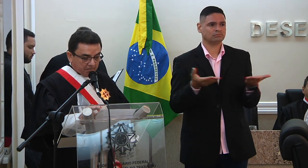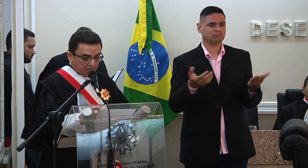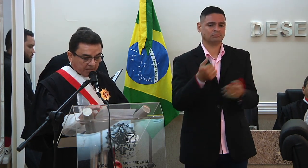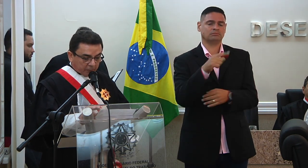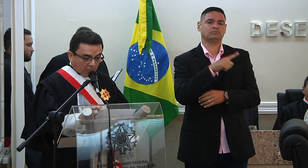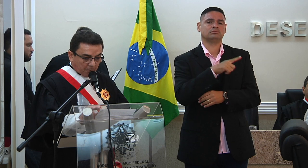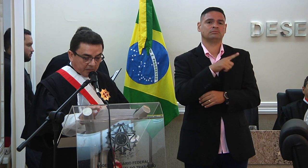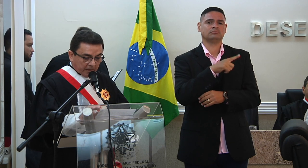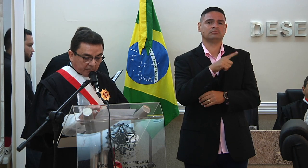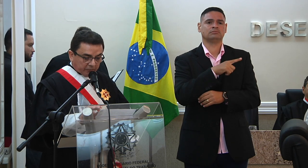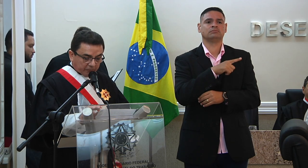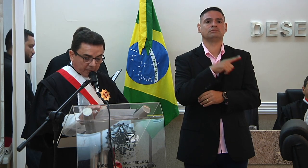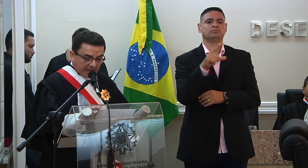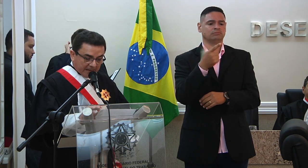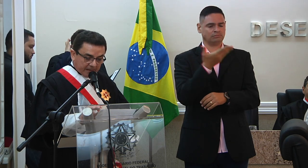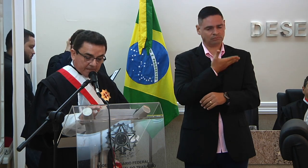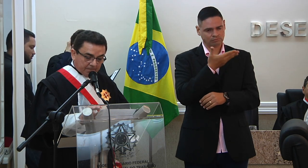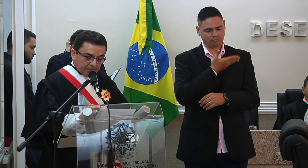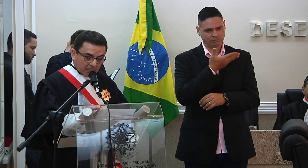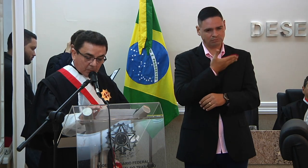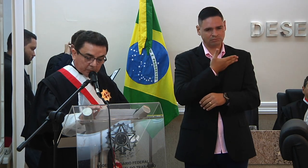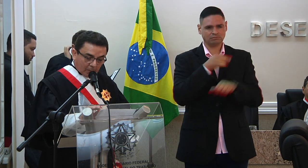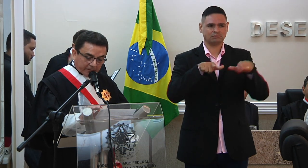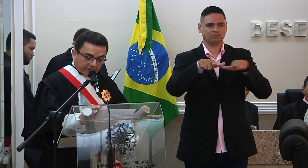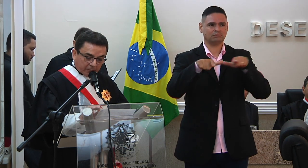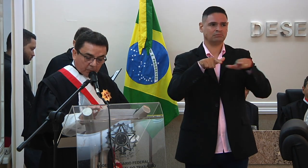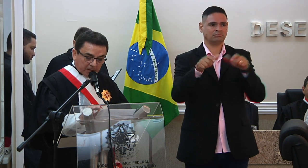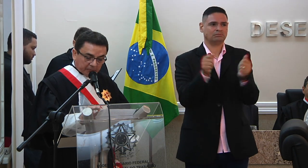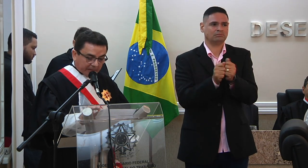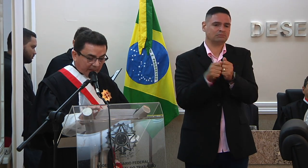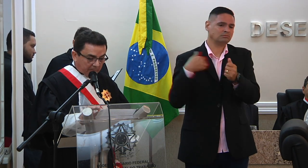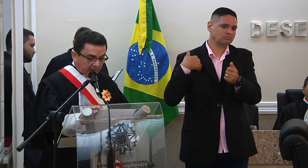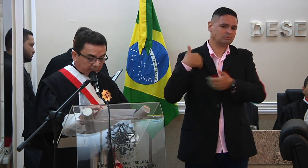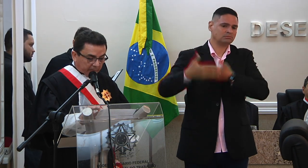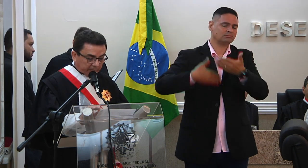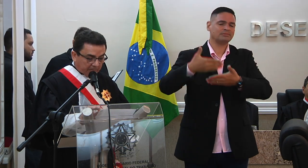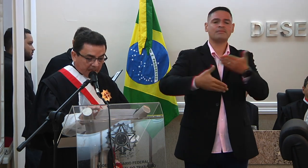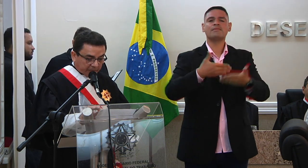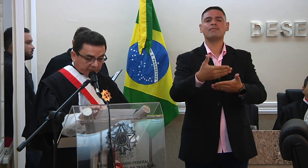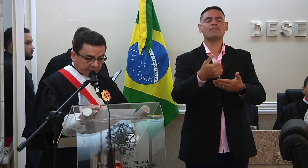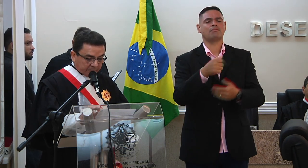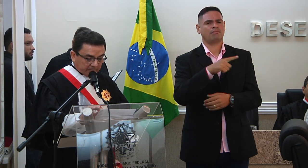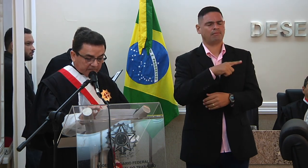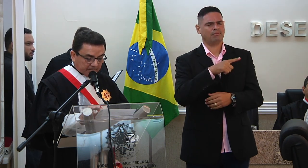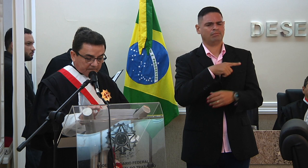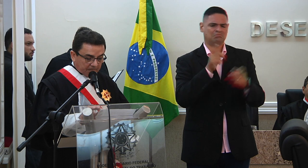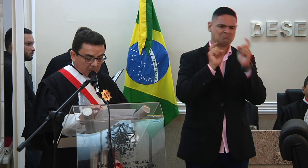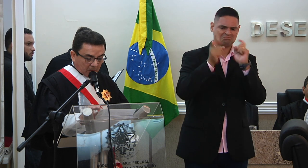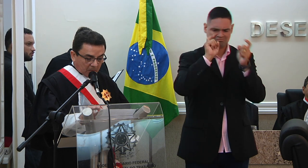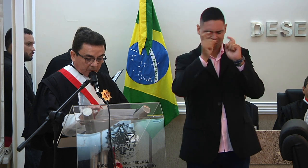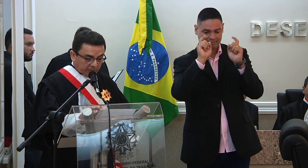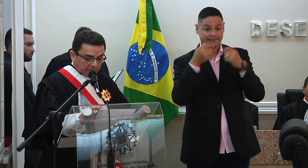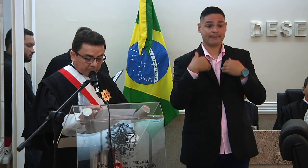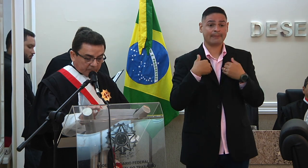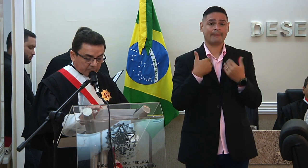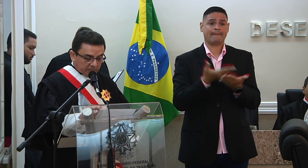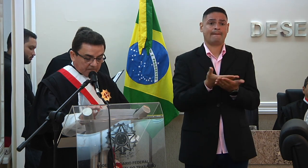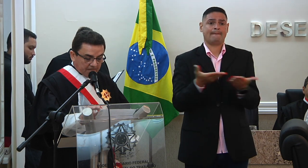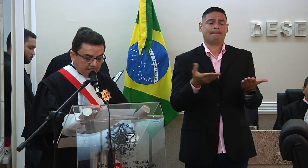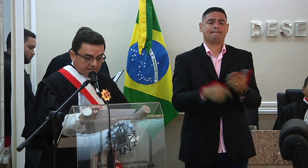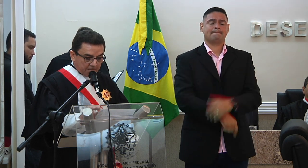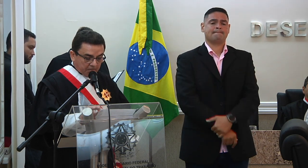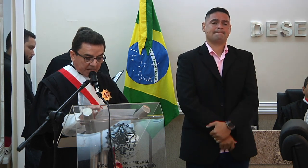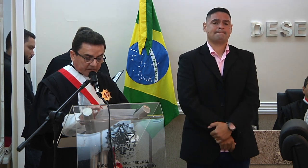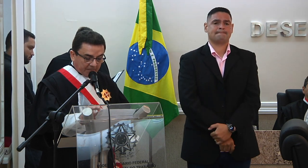pelos companheiros de jornada com os quais evoluímos até mesmo nos embates rogo-vos